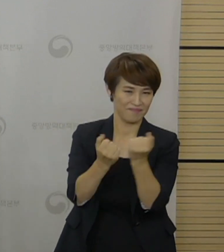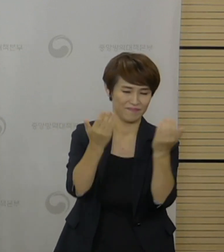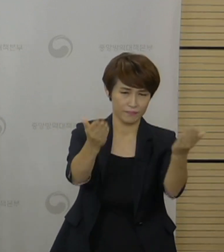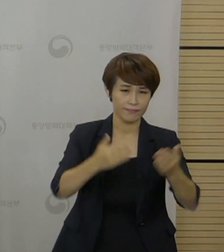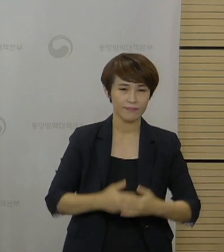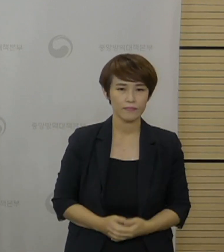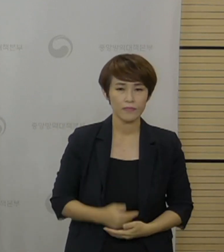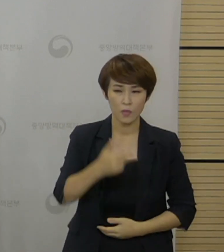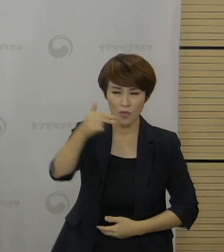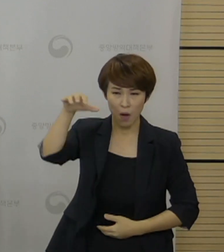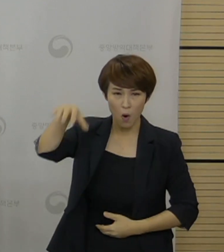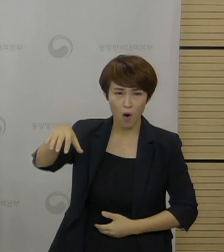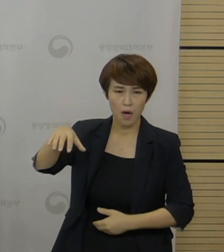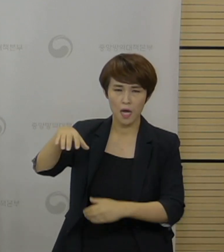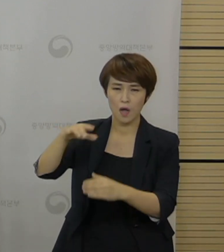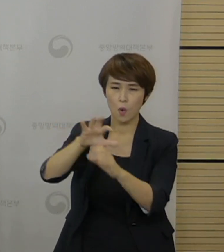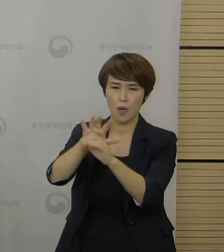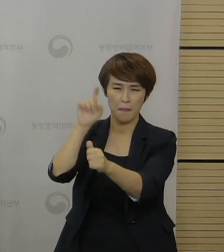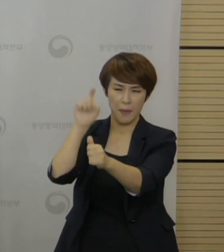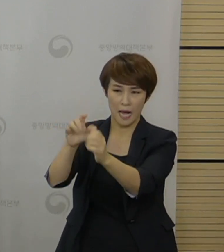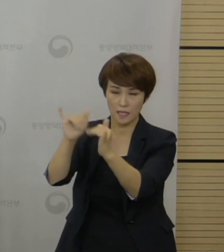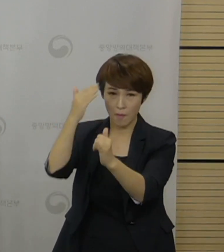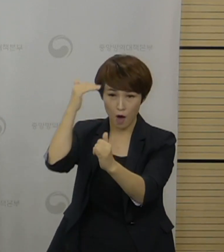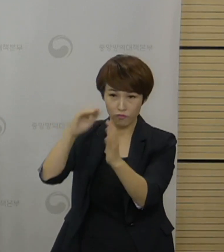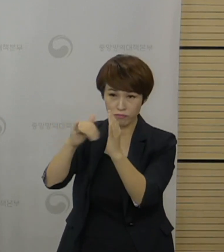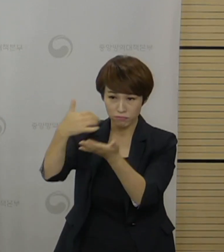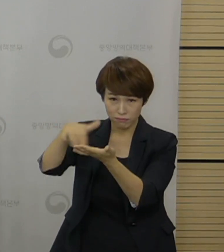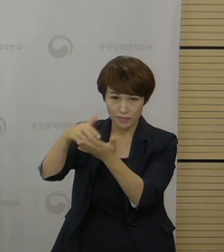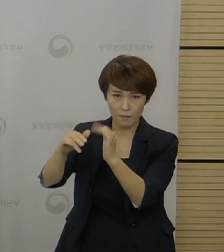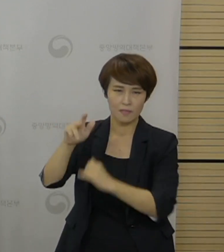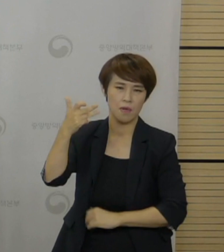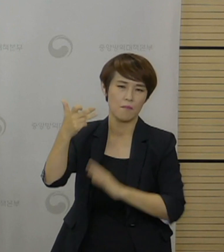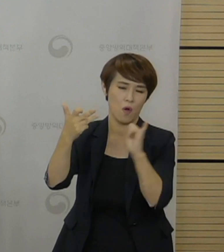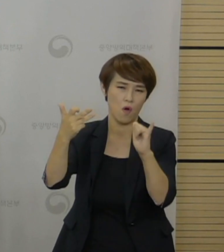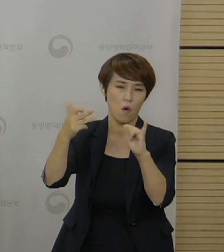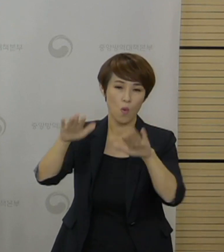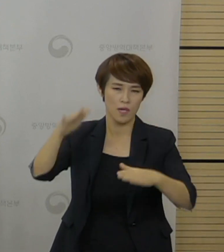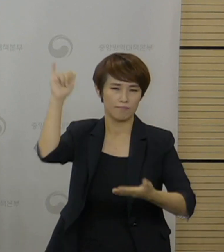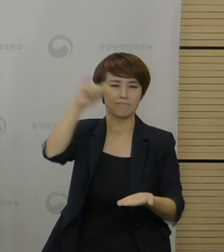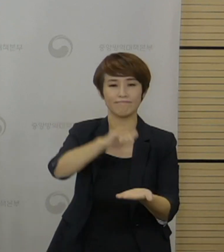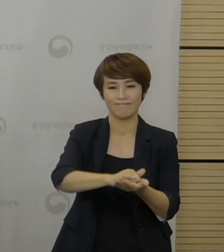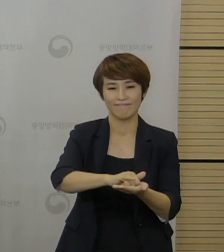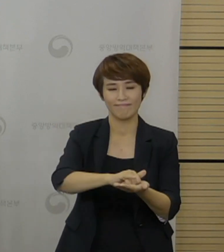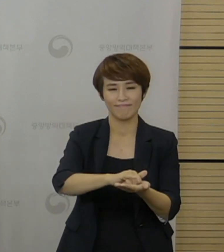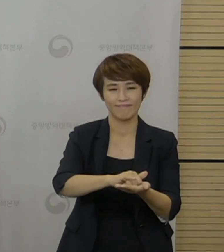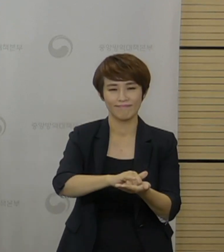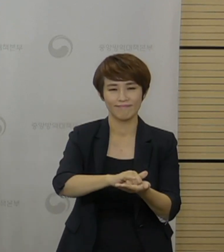인도네시아에서 코로나19 확진 판정을 받은 우리 국민 18명이 오늘 전세기 편으로 입국하셨습니다.